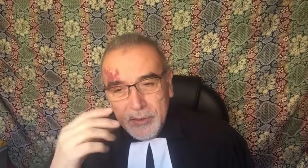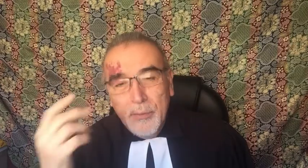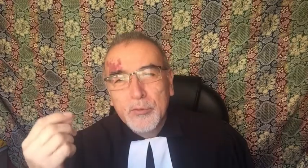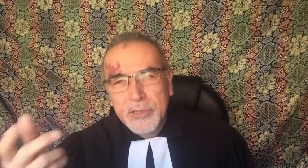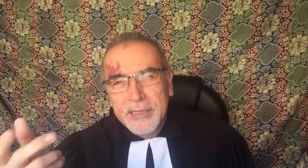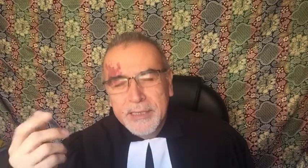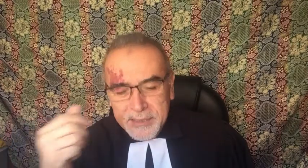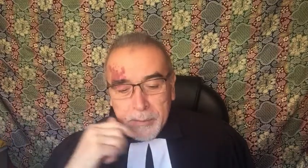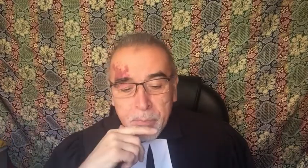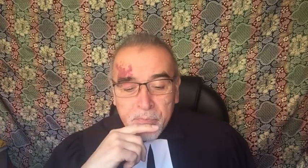pronunciarse así,